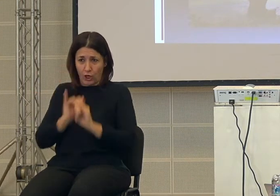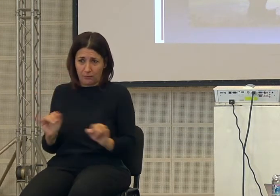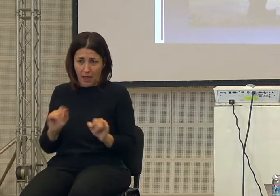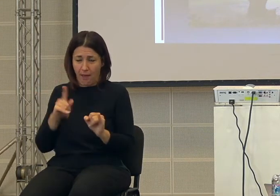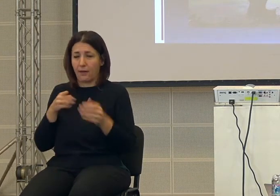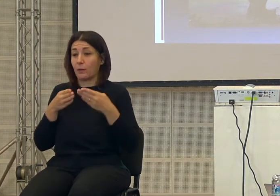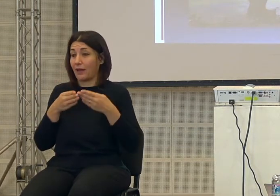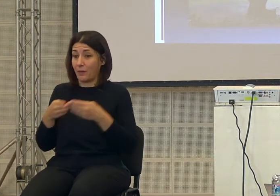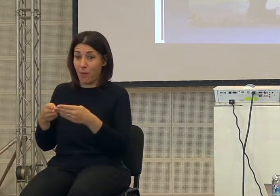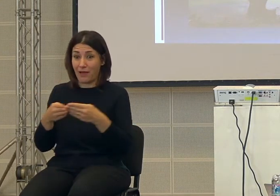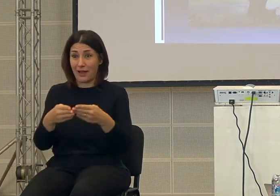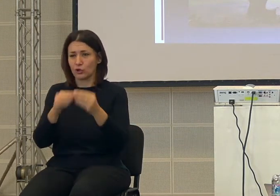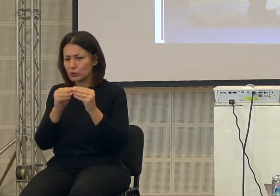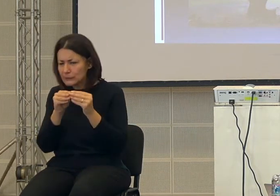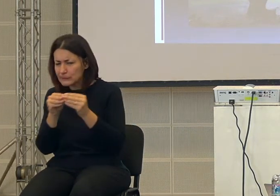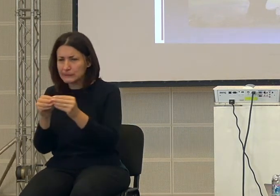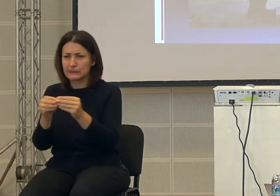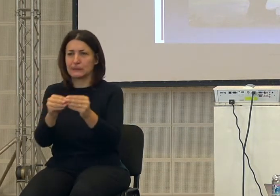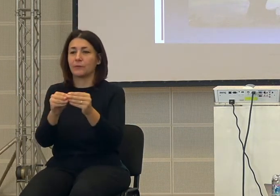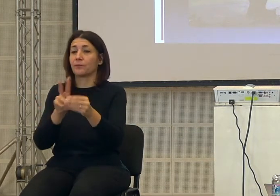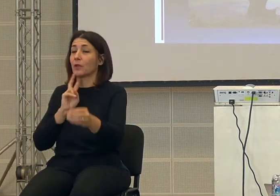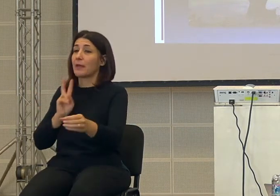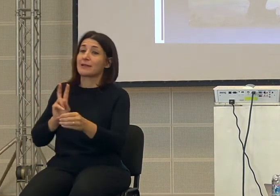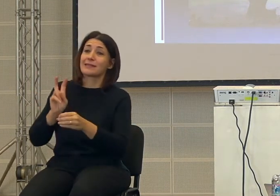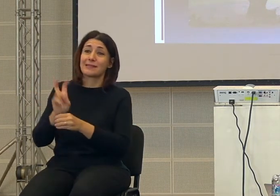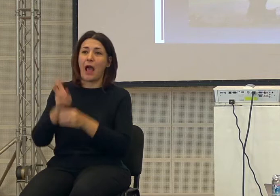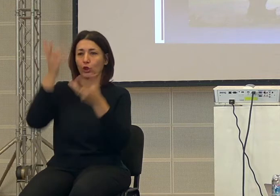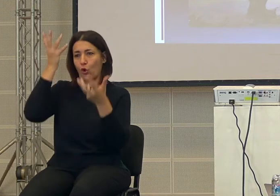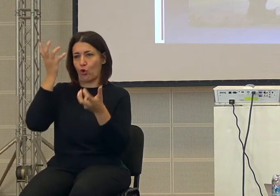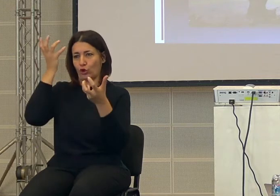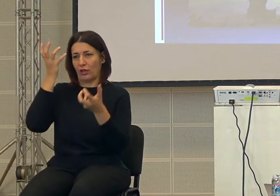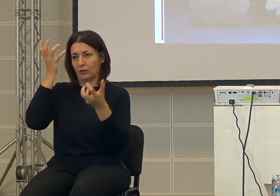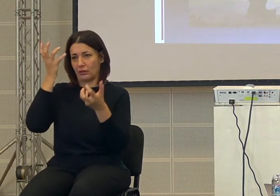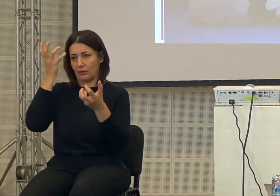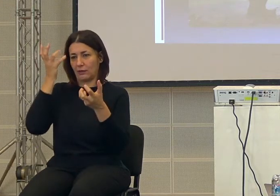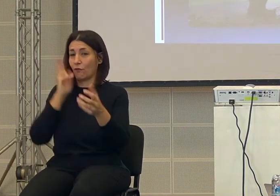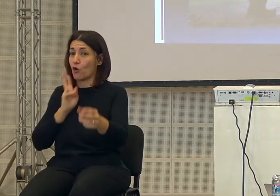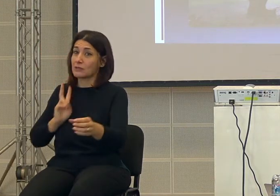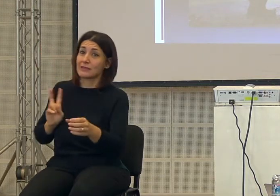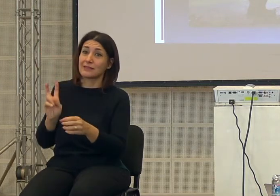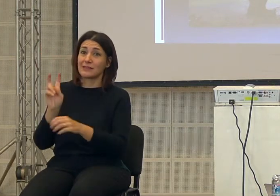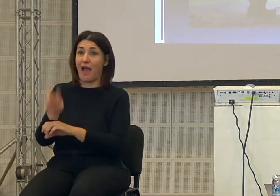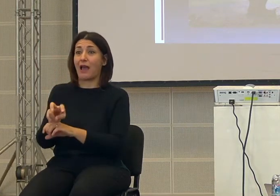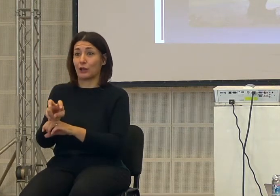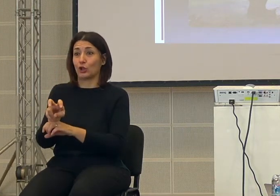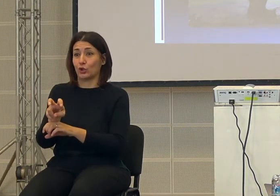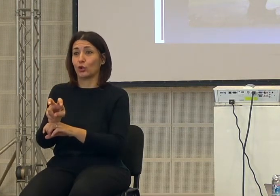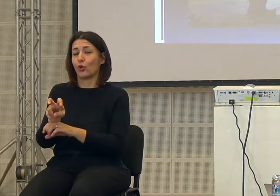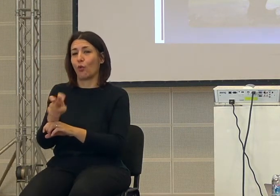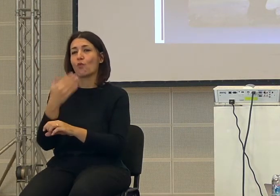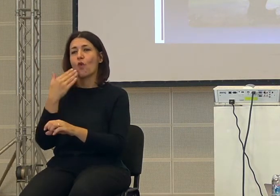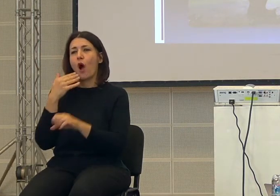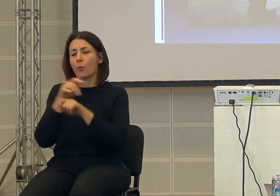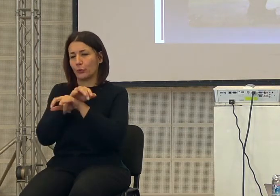questo salto cognitivo è un salto cognitivo che spinge l'uomo